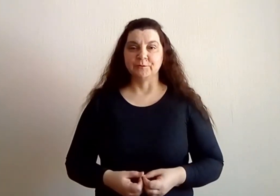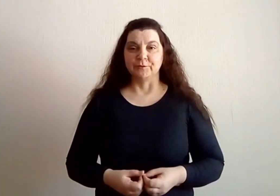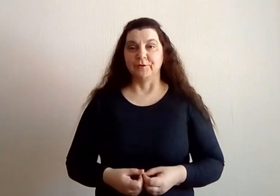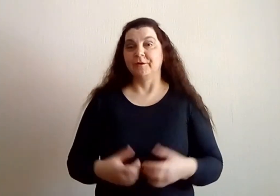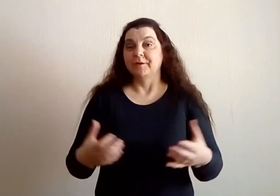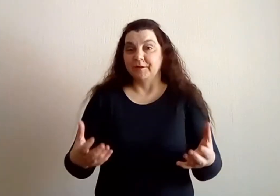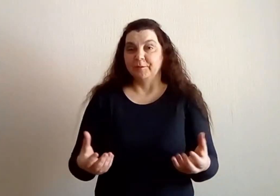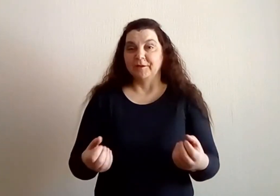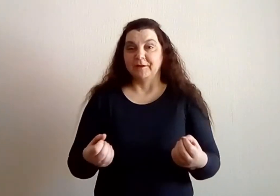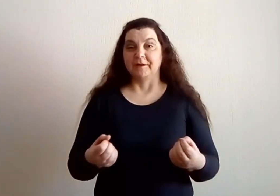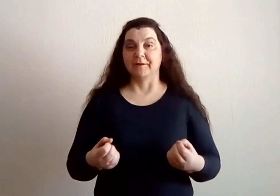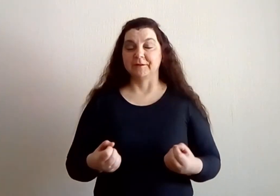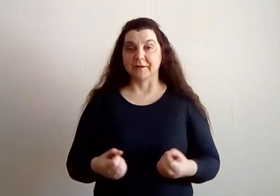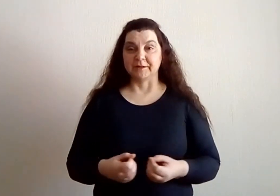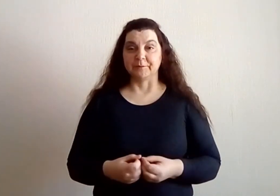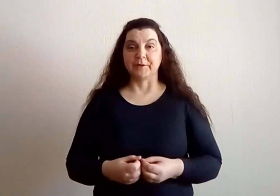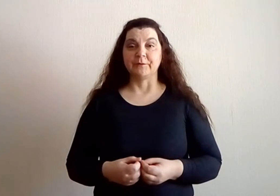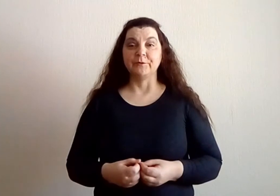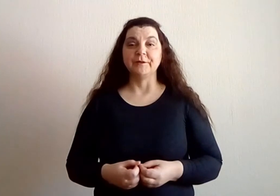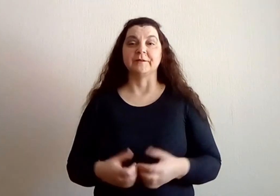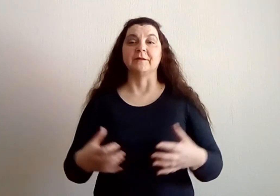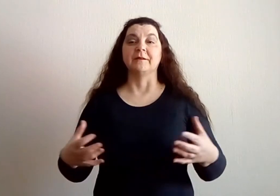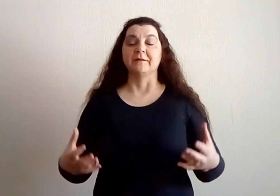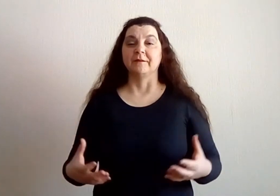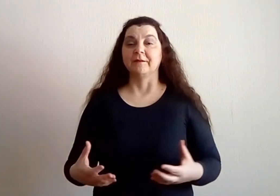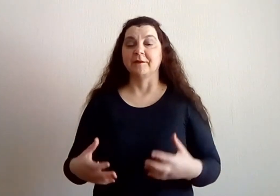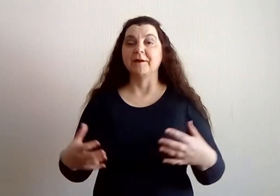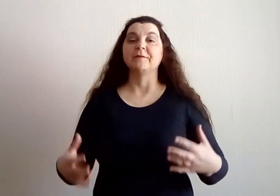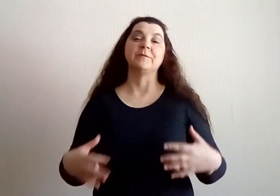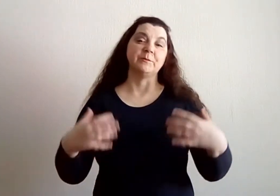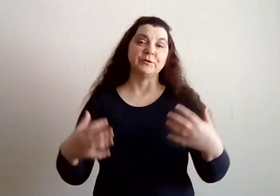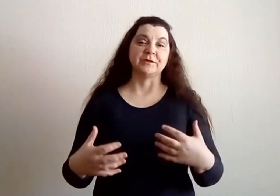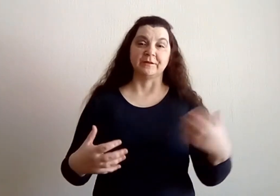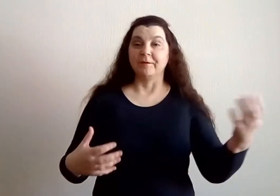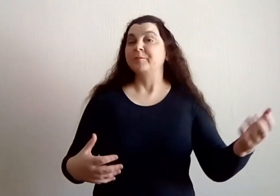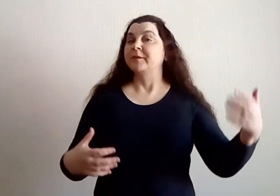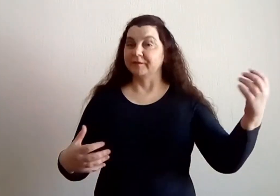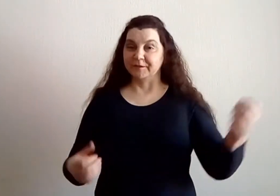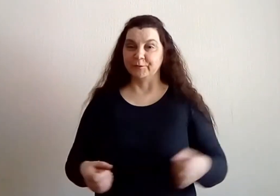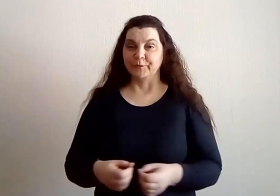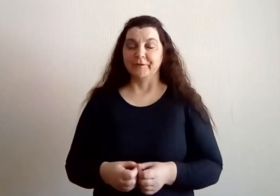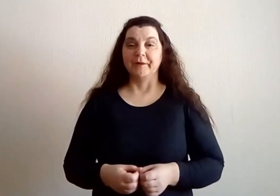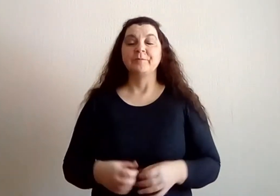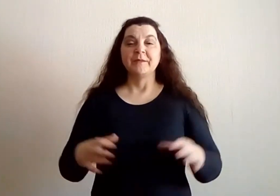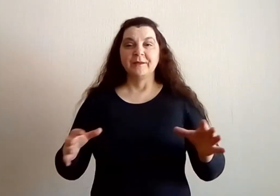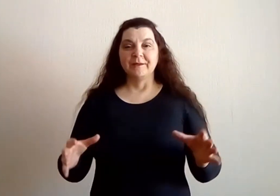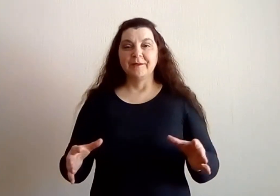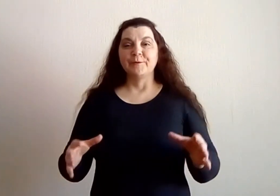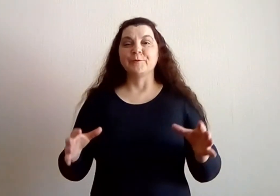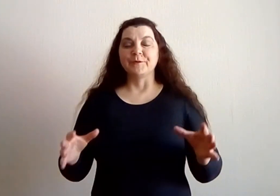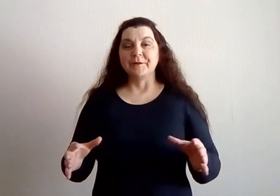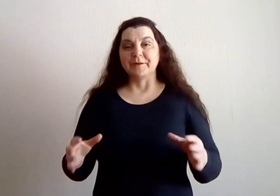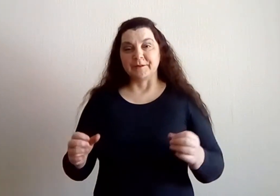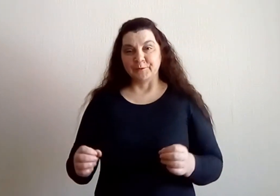именно так она переводится, и я немножко загуглила. И узнала такую